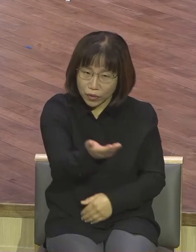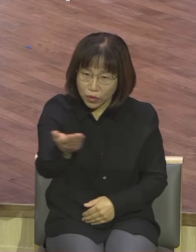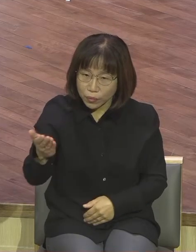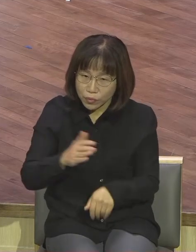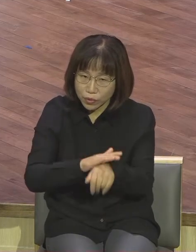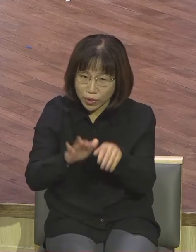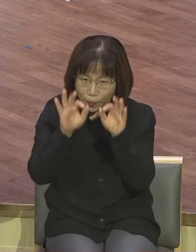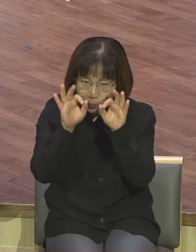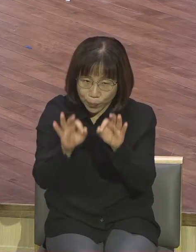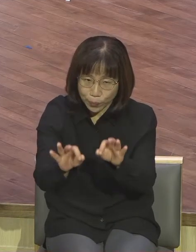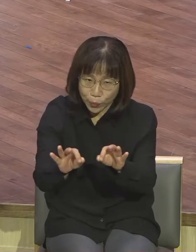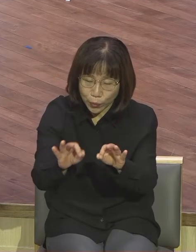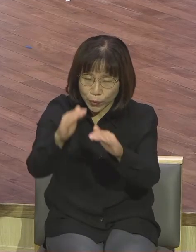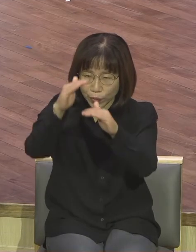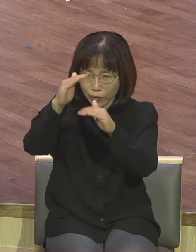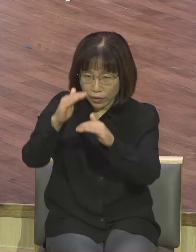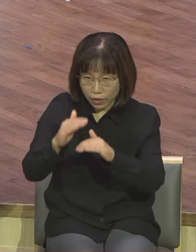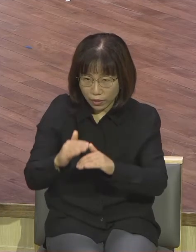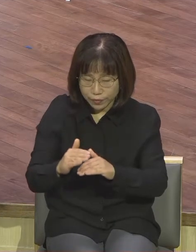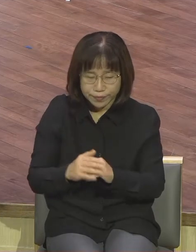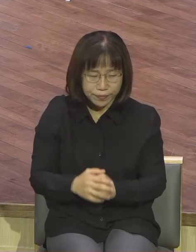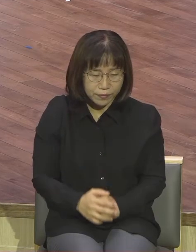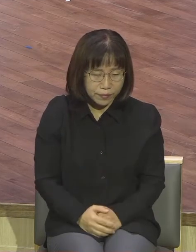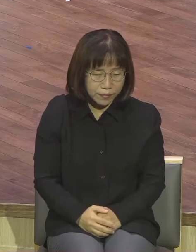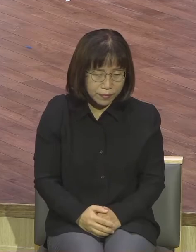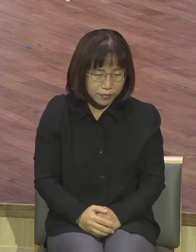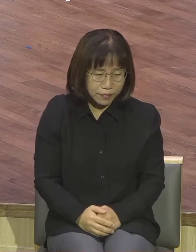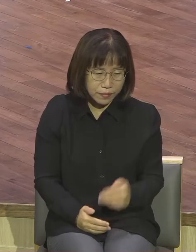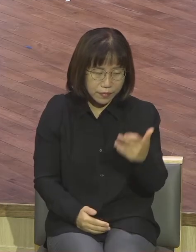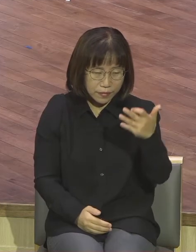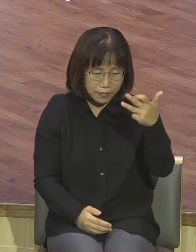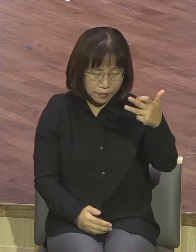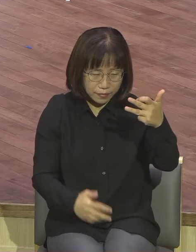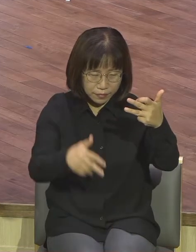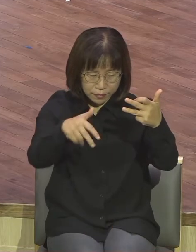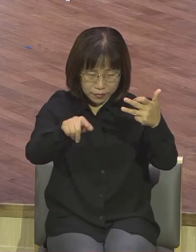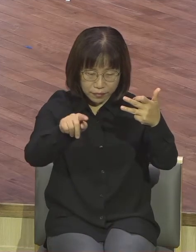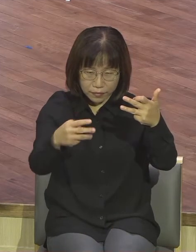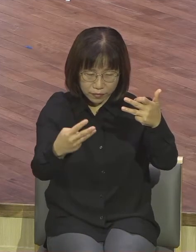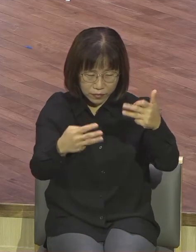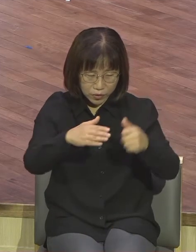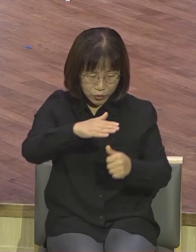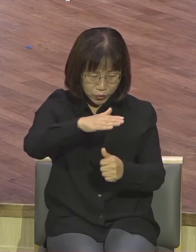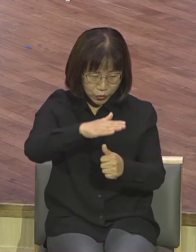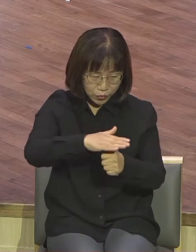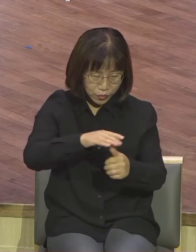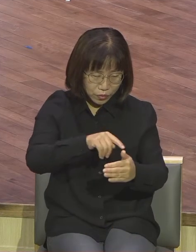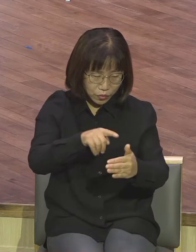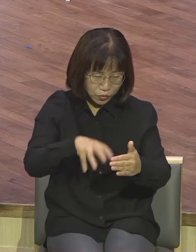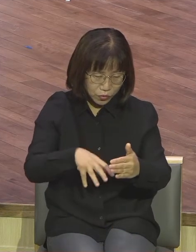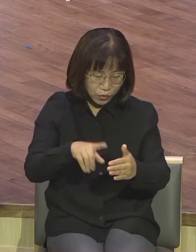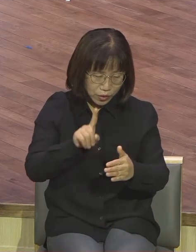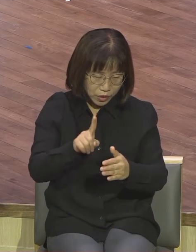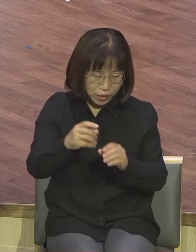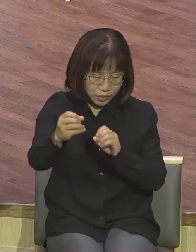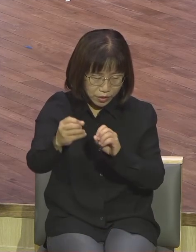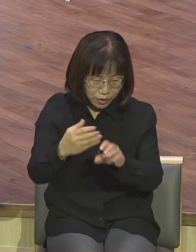될 내용이 본문 18절입니다 18절을 봤습니다 소년 중 한 사람이 대답하여 이르되 내가